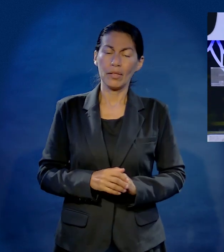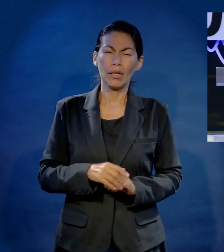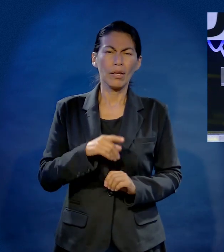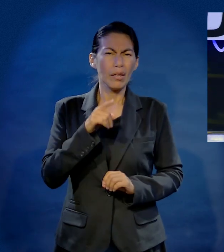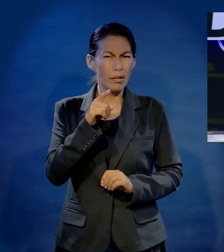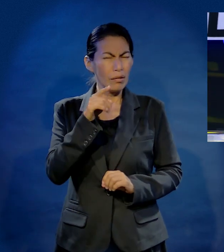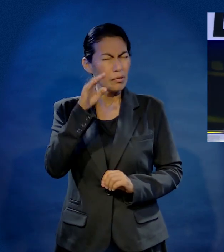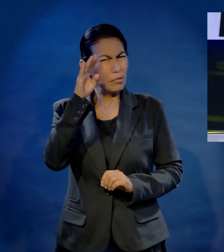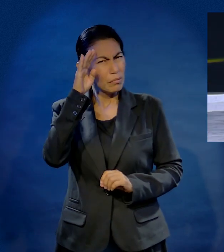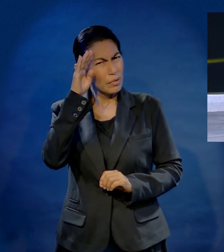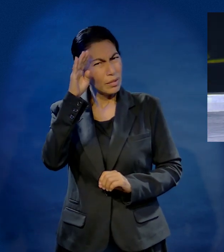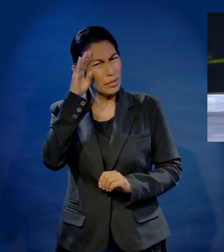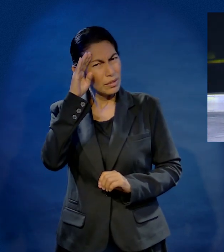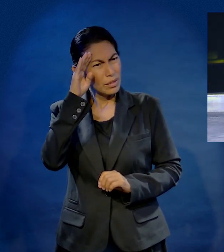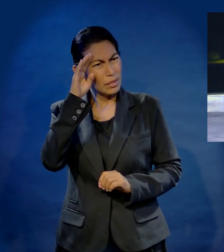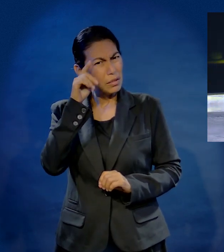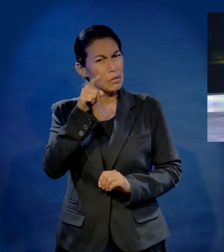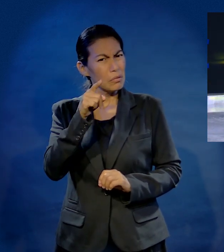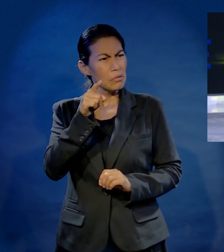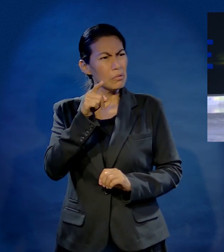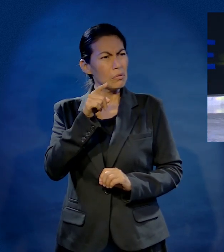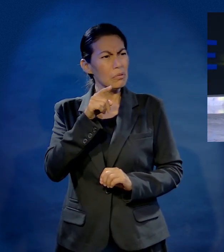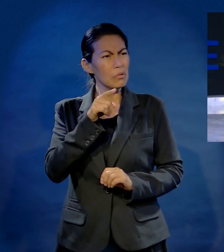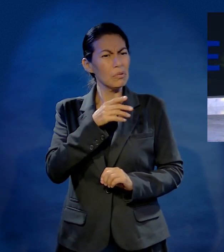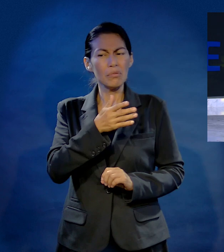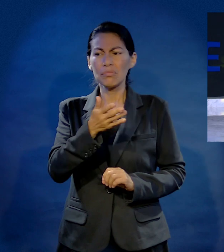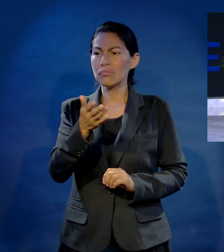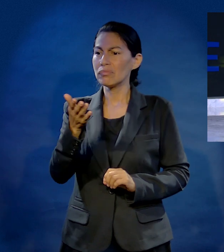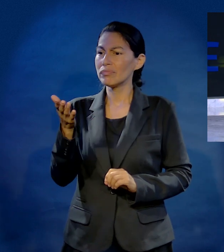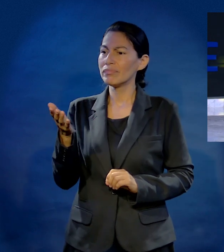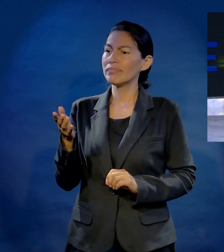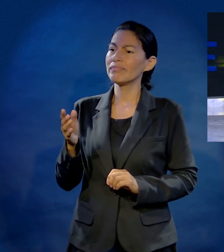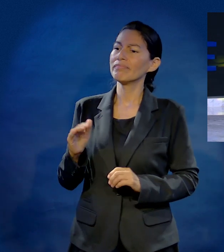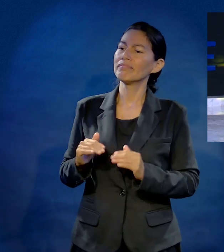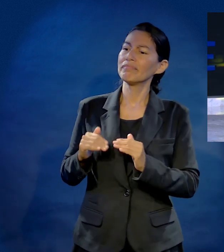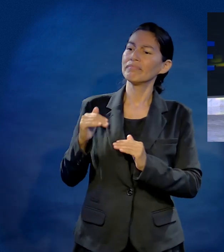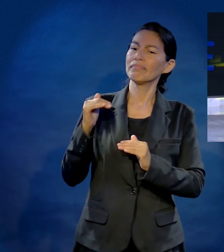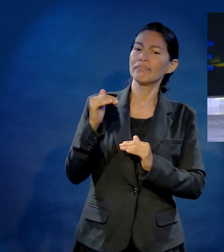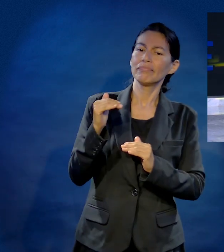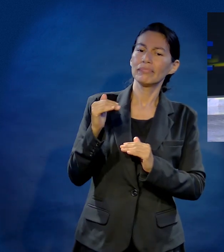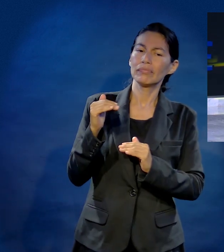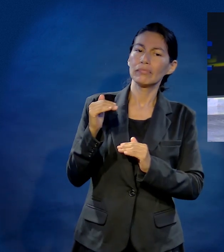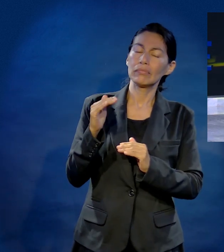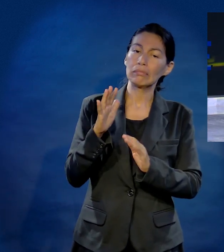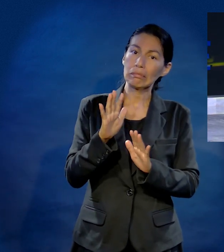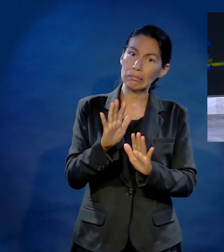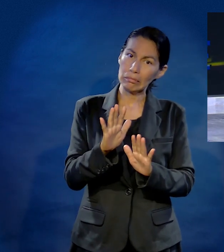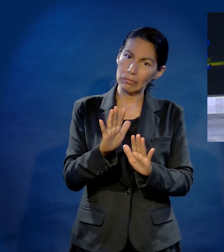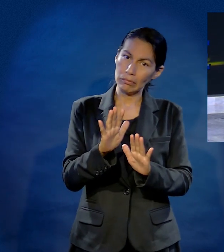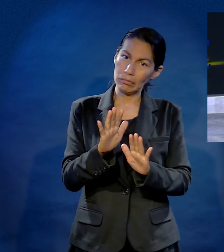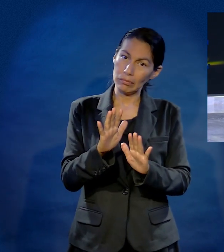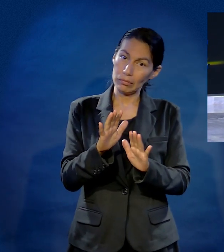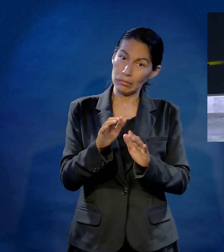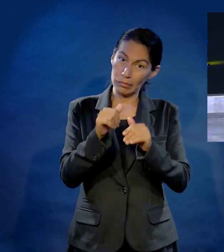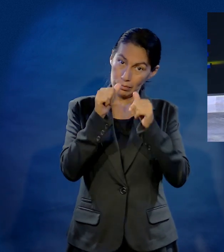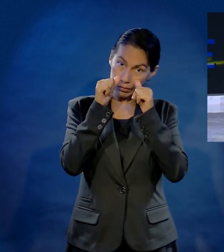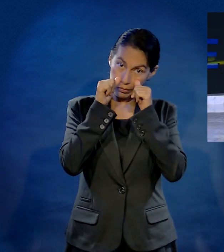eso llegas a pensar que tienes todo el derecho del mundo y que todos te deben pleitesía, escúchame, por favor,